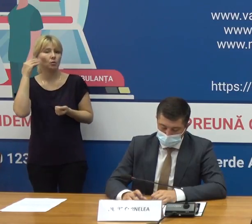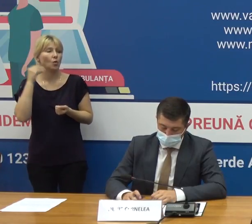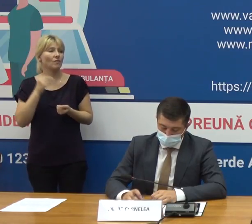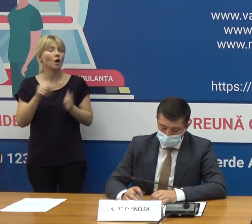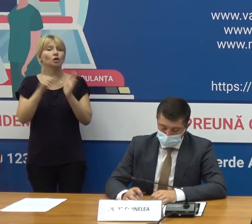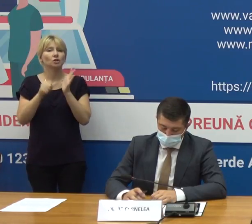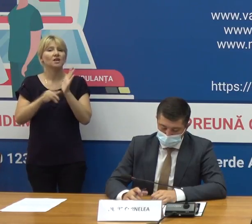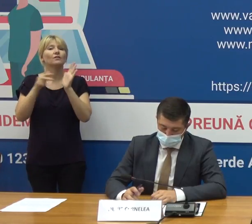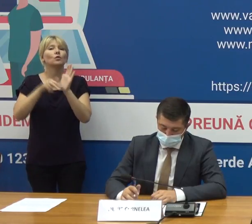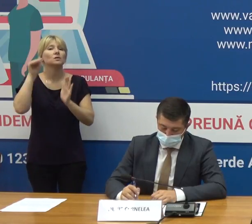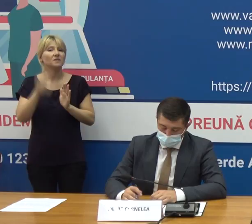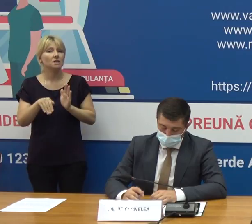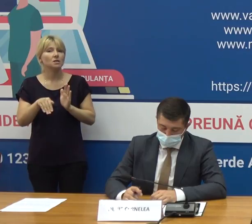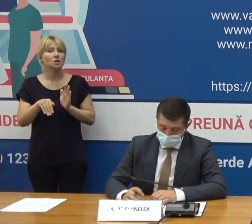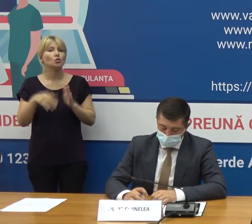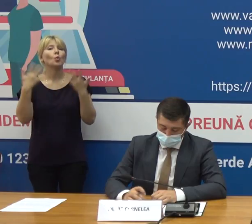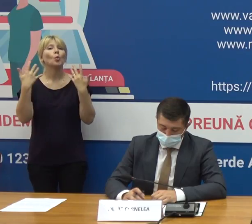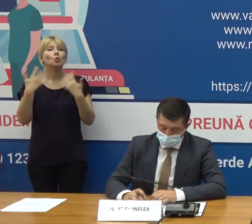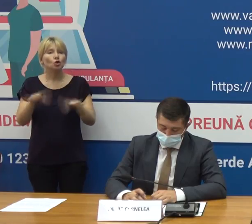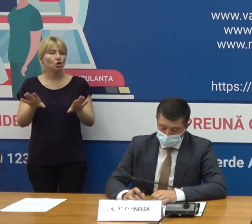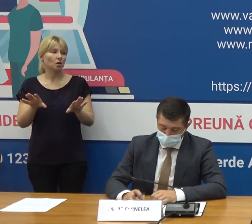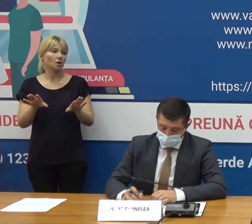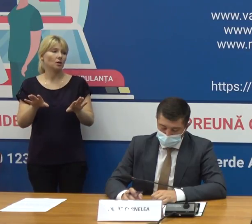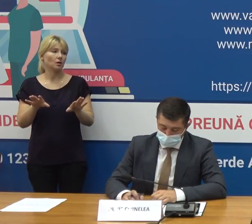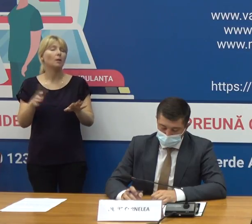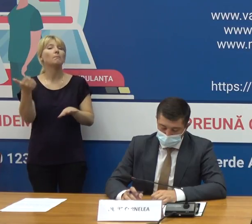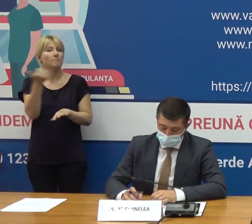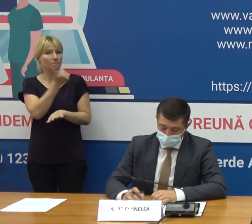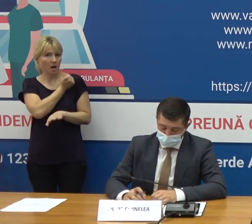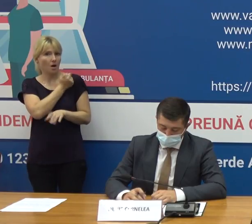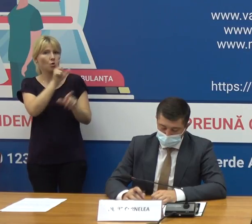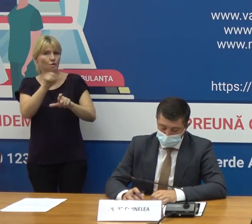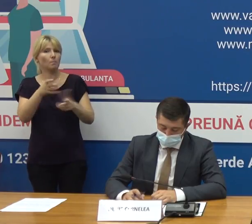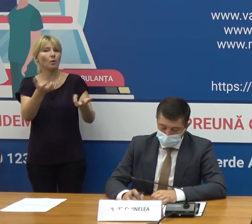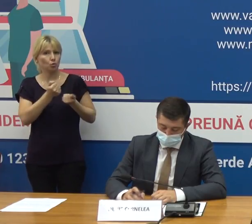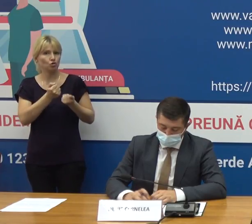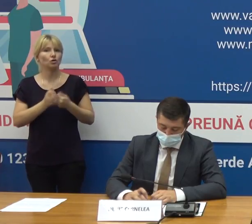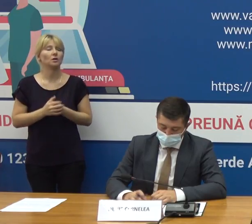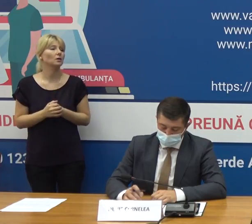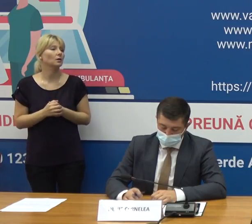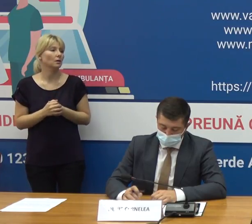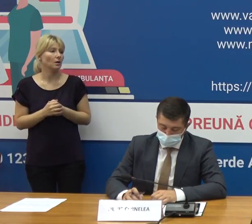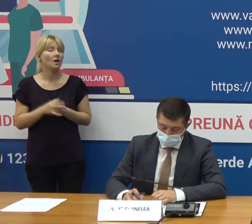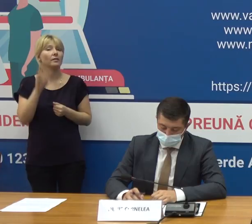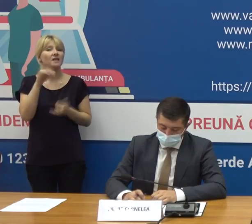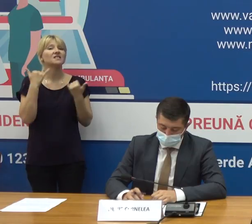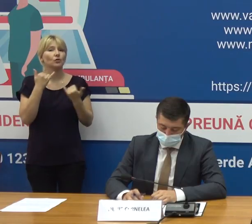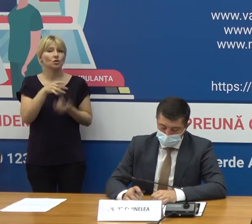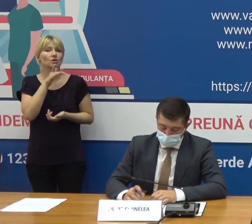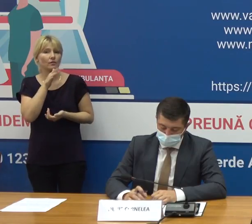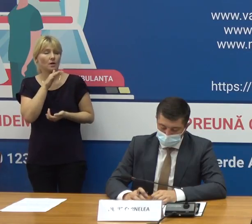68% din aceste deja au fost administrate până la moment